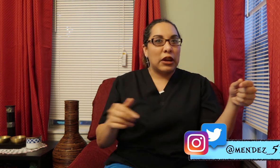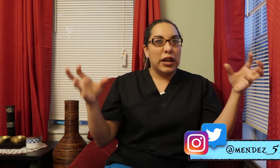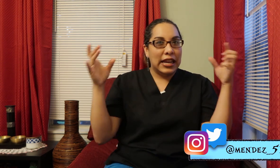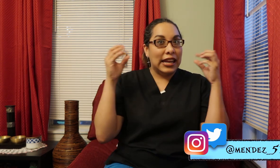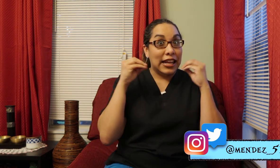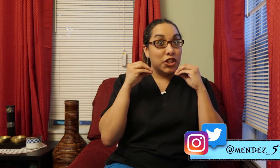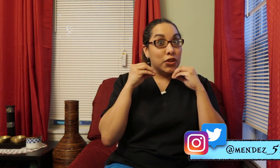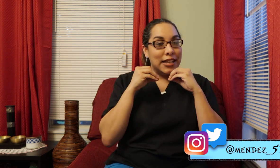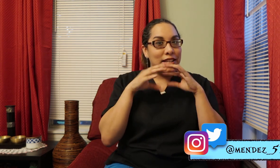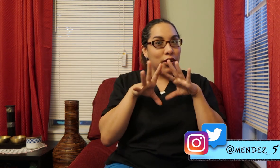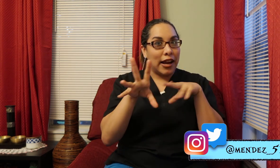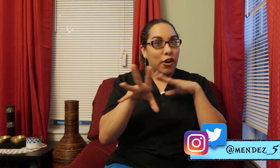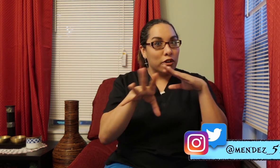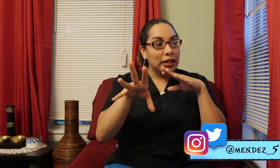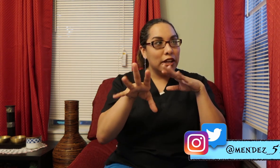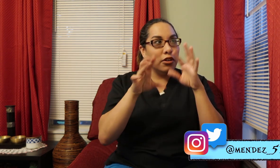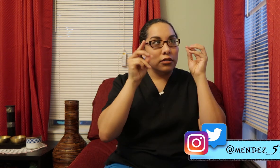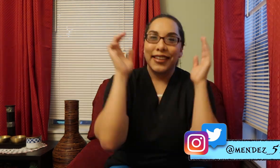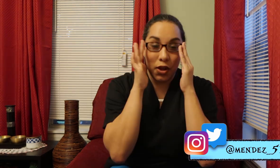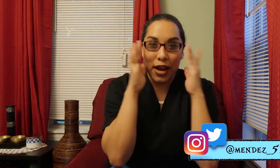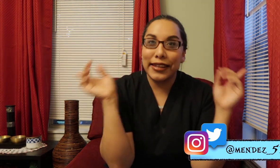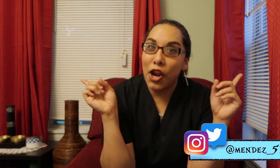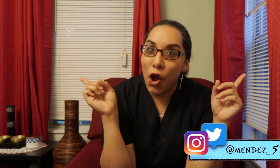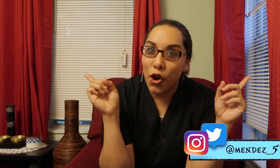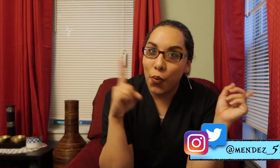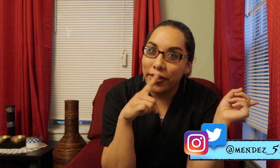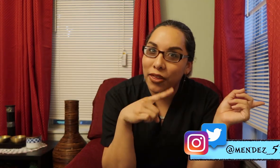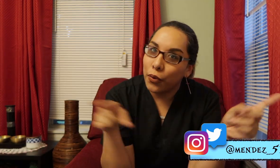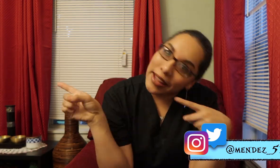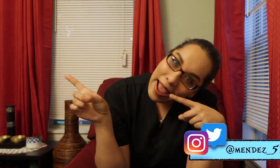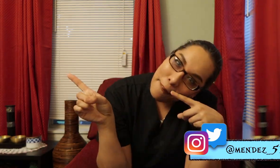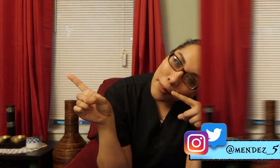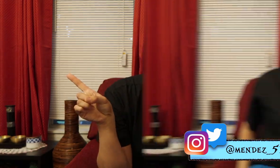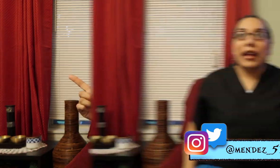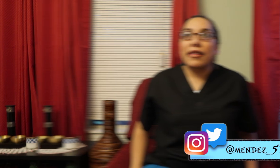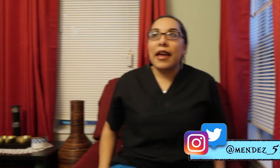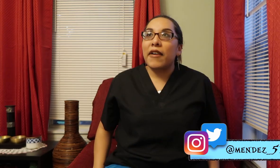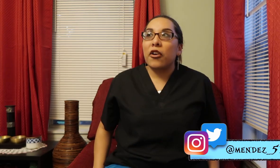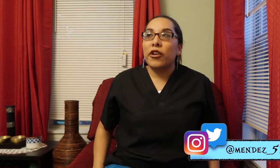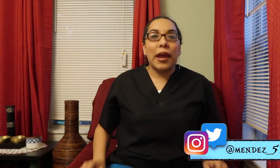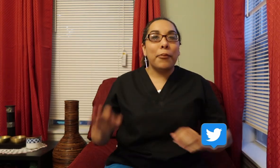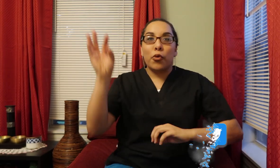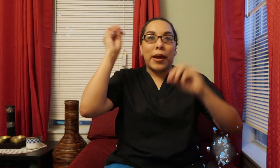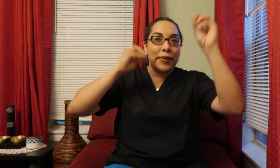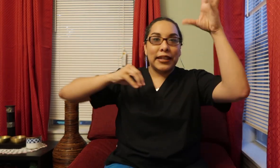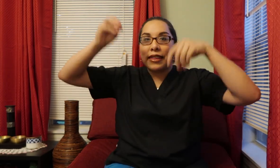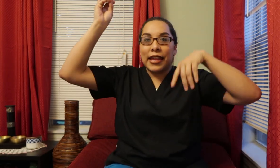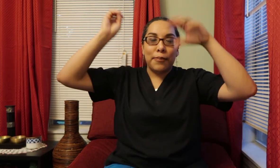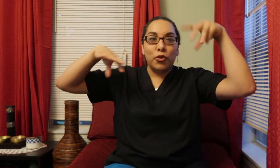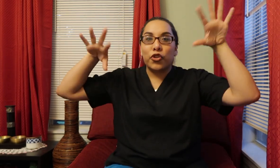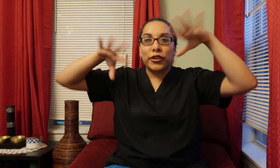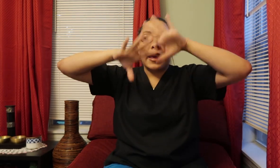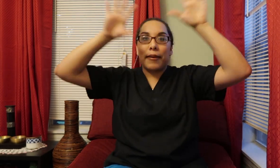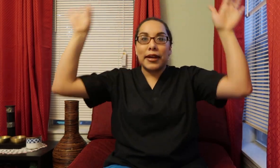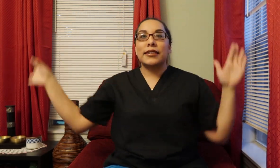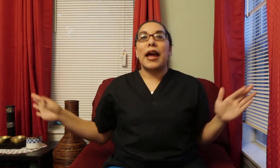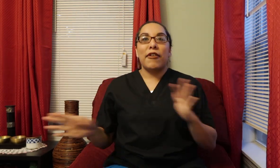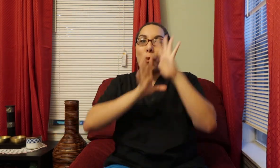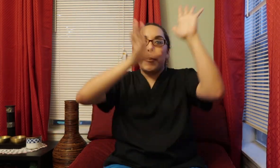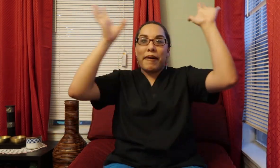like really getting into detail like I normally do So let's get on with the recap No sé qué día va con qué, pero voy a empezar a dirigir puntos Y a ver, a ver cómo me